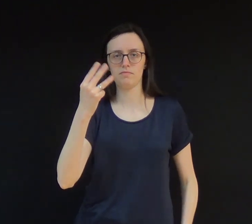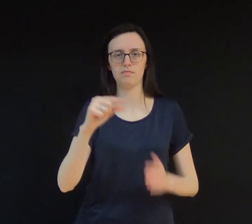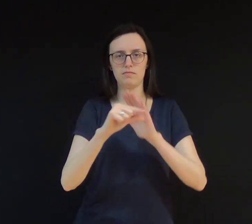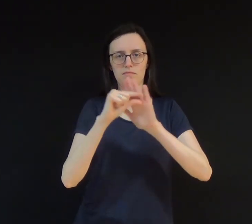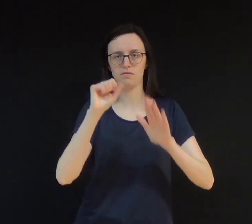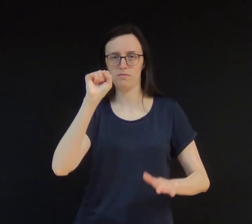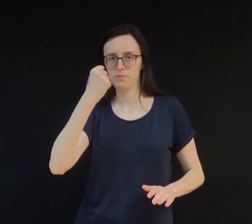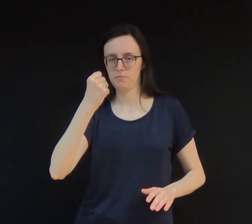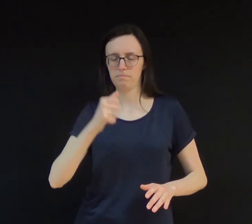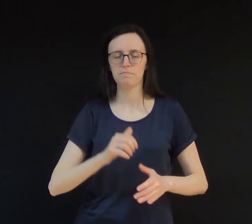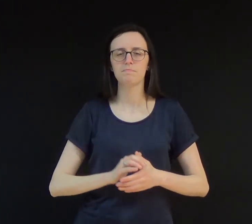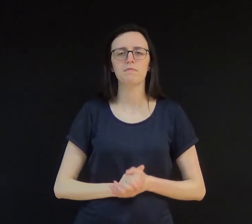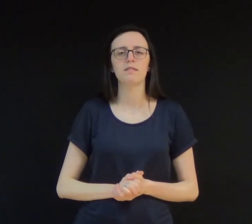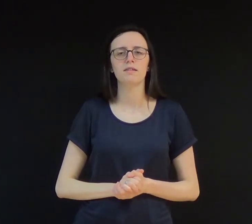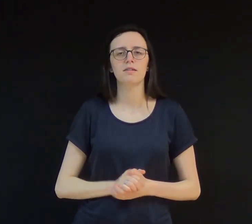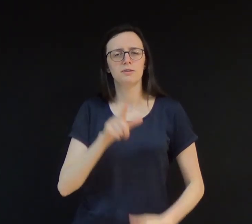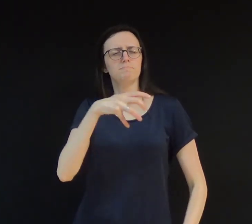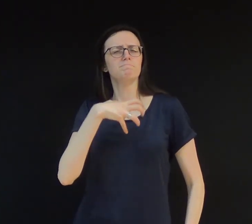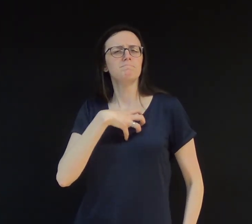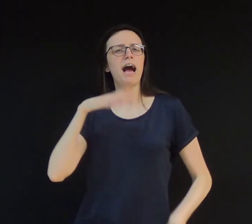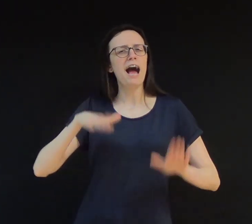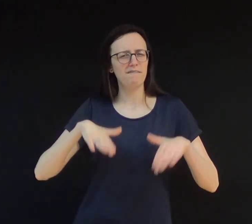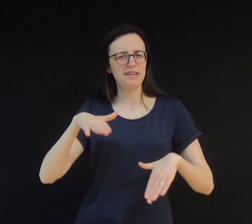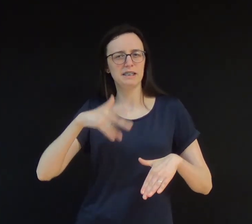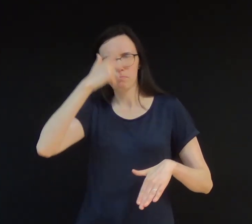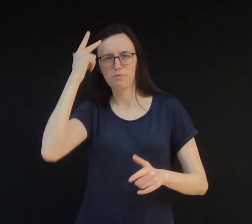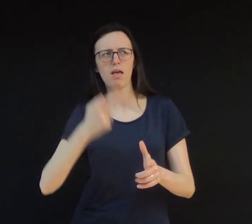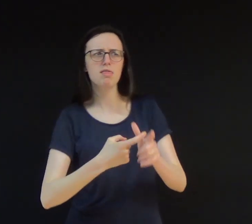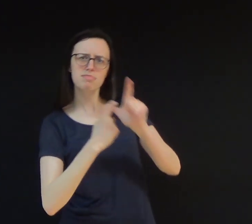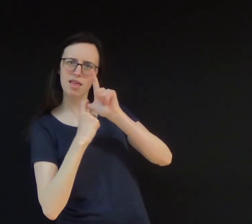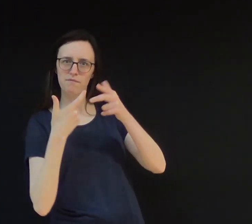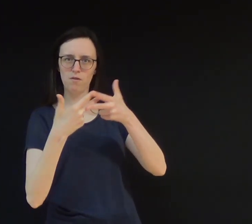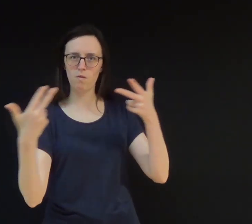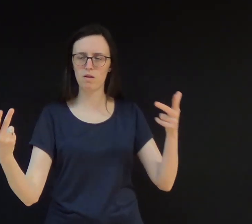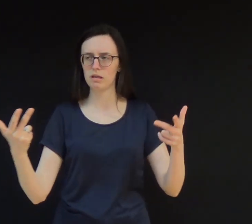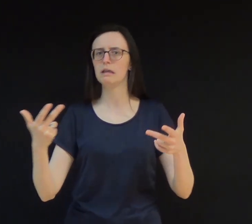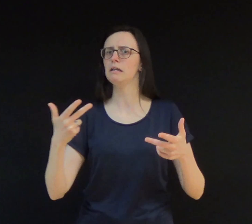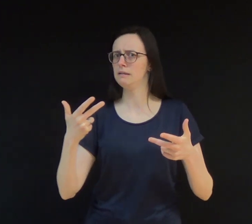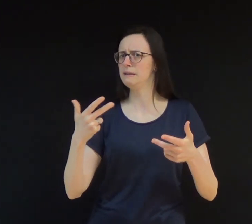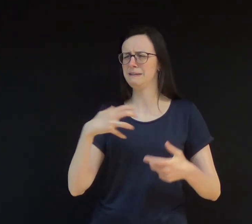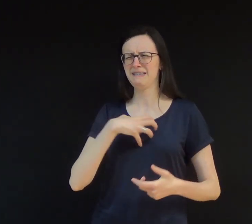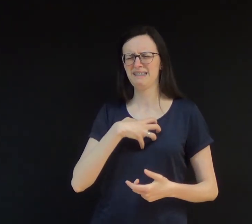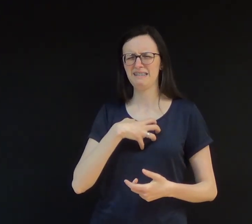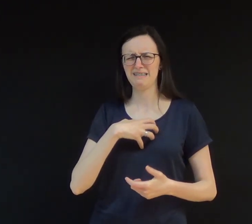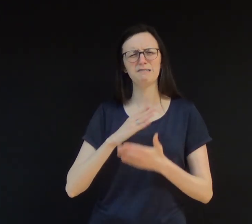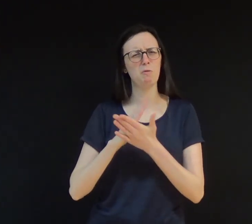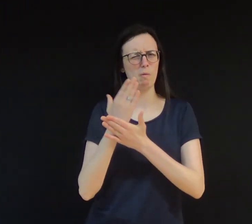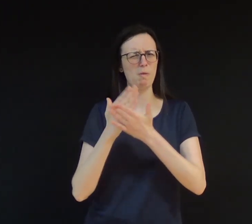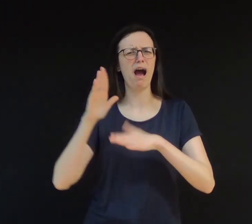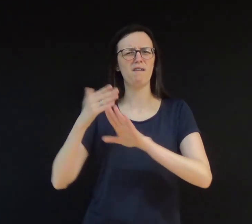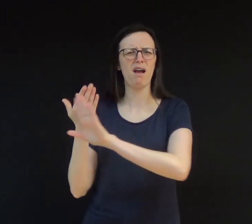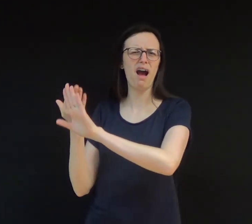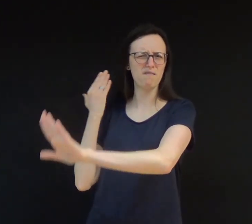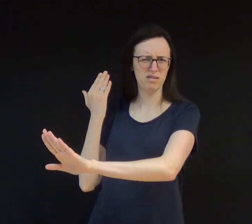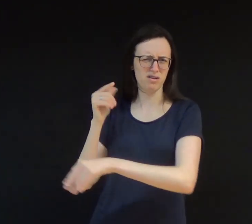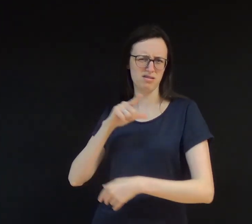O sentimento de que alguém lhe deve algo é o grande divisor de relacionamentos. Algumas pessoas devem bens